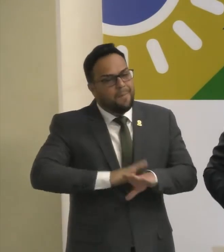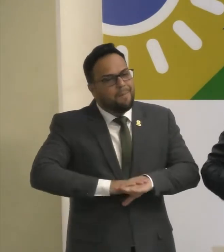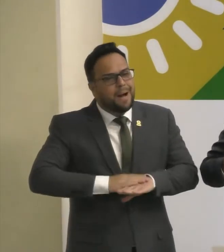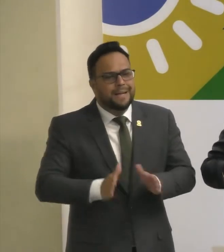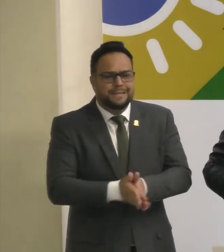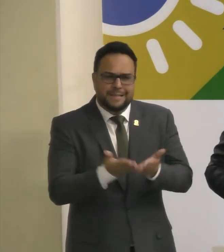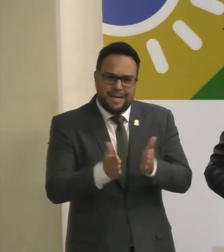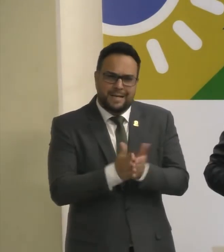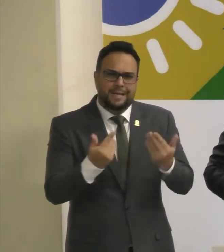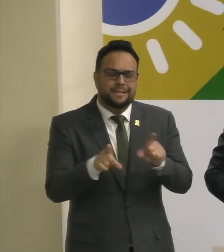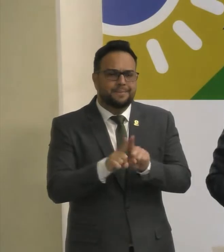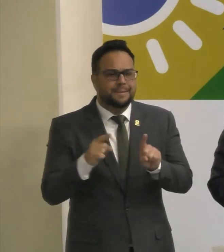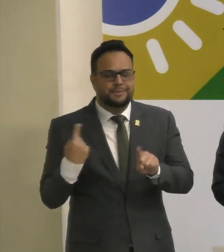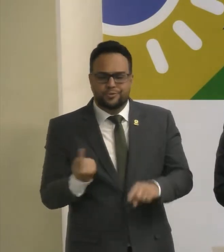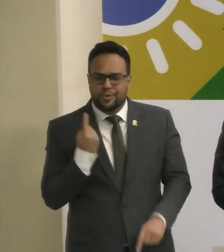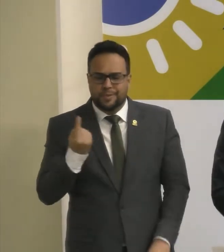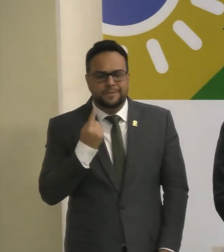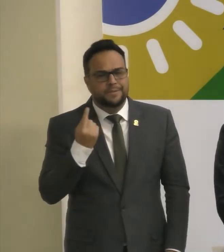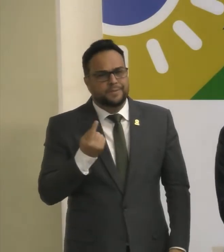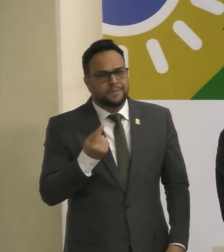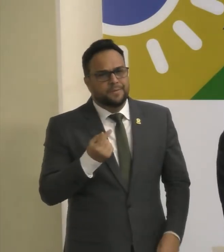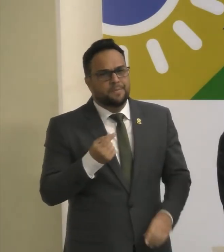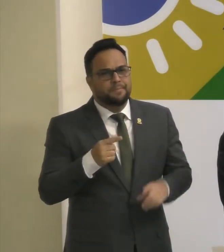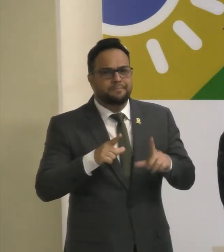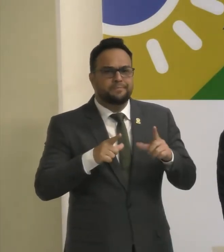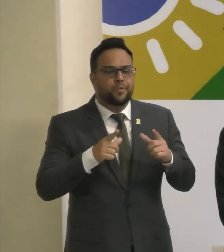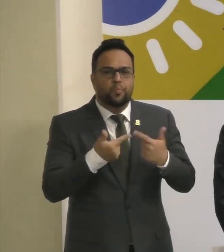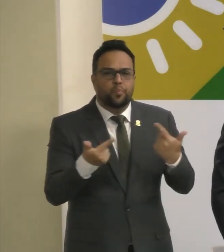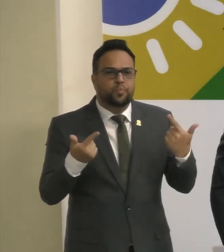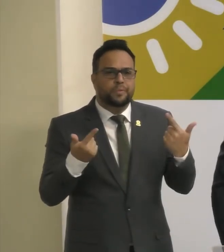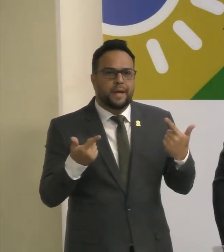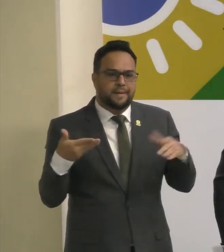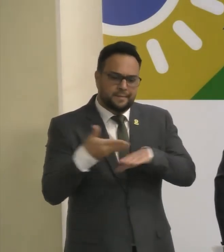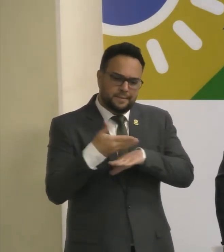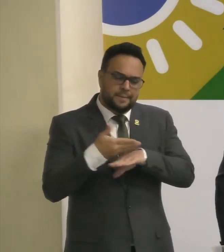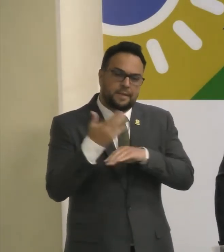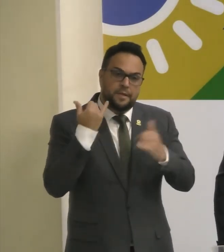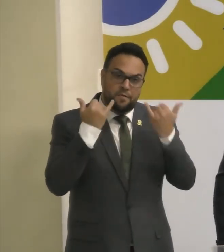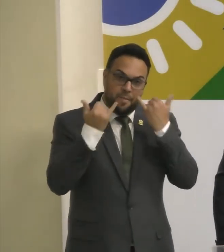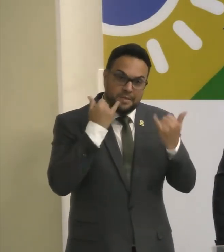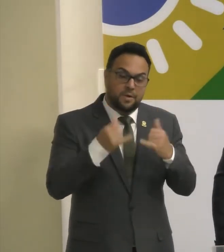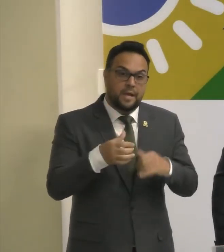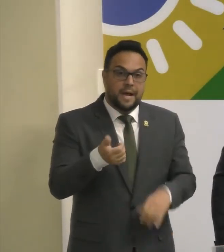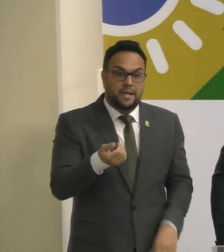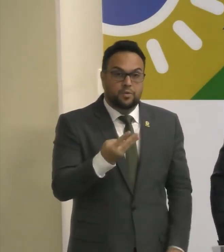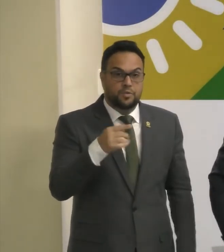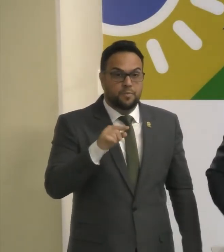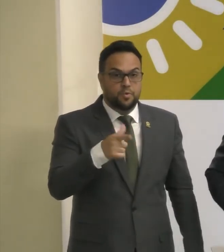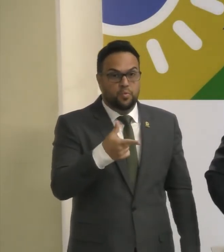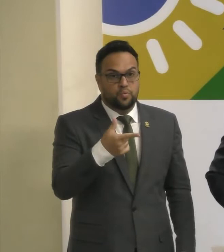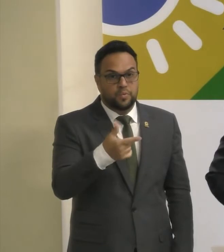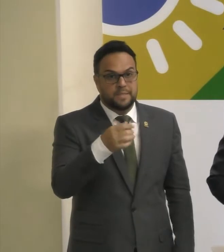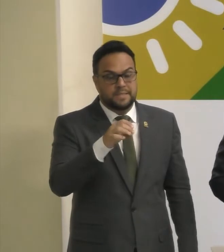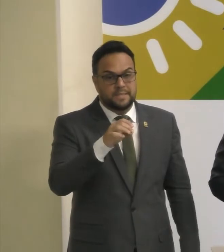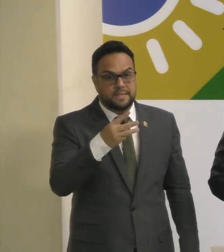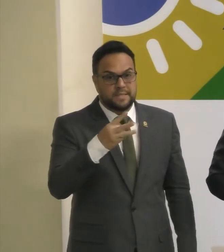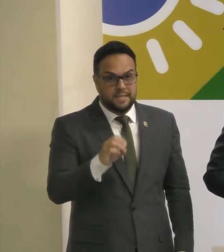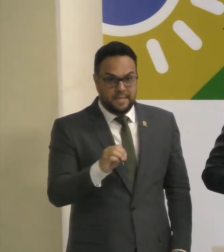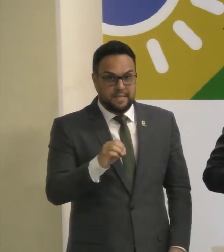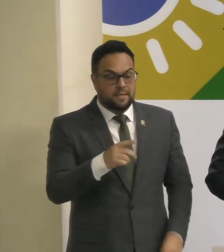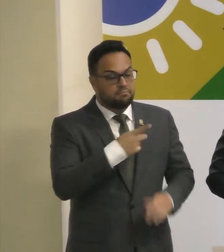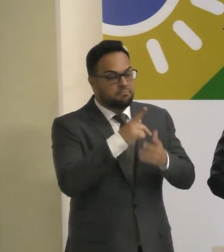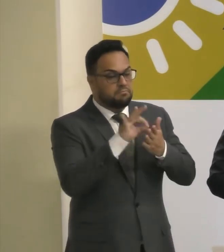isolados e que menos acesso à informação. A Lei 14.230, de 2021, que o senhor sancionou, senhor presidente,